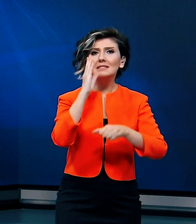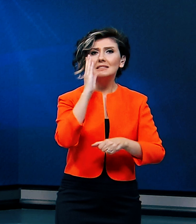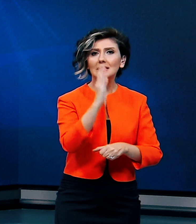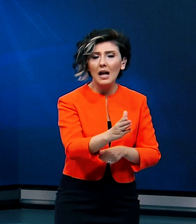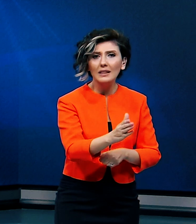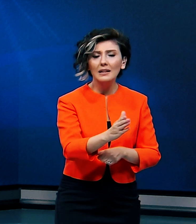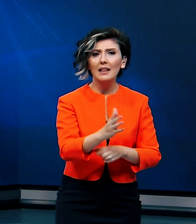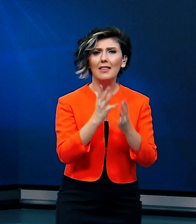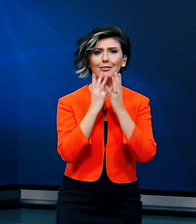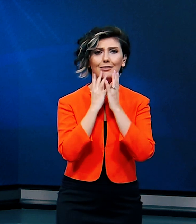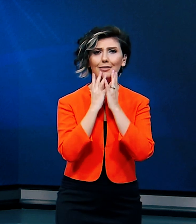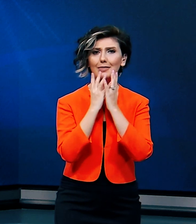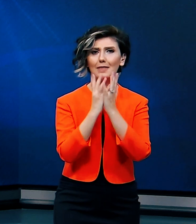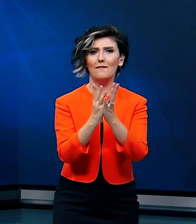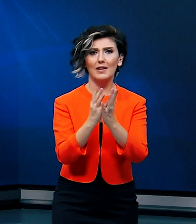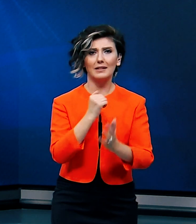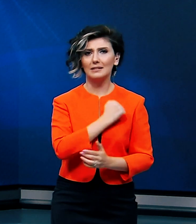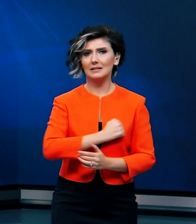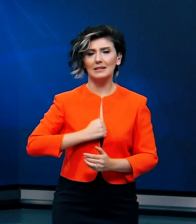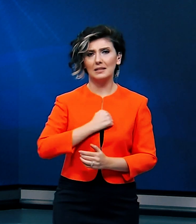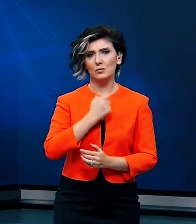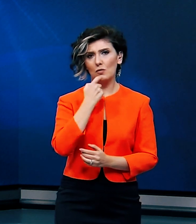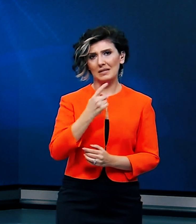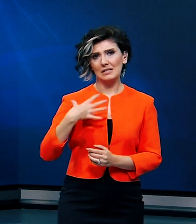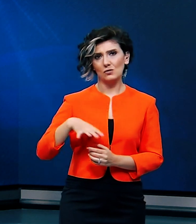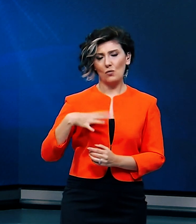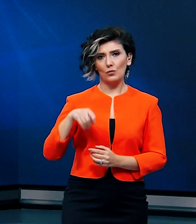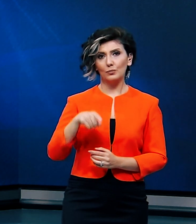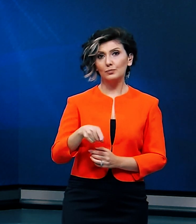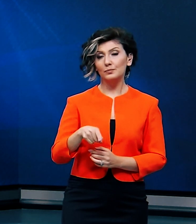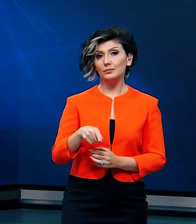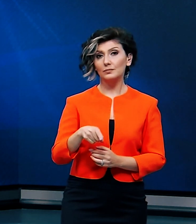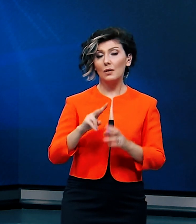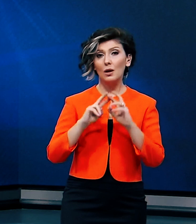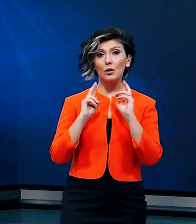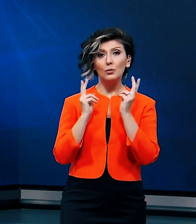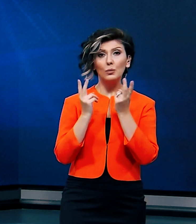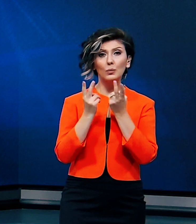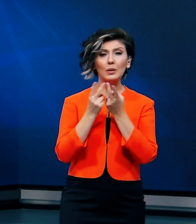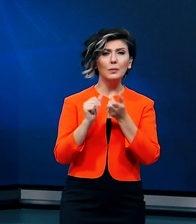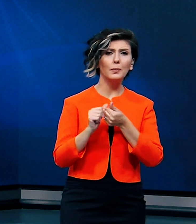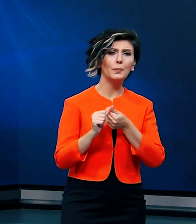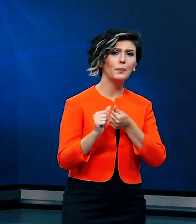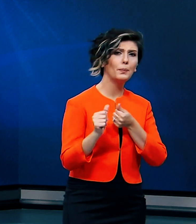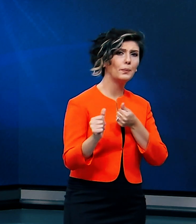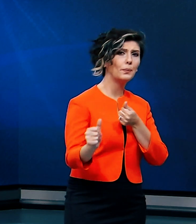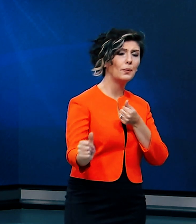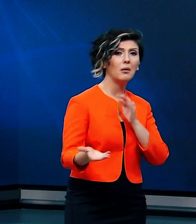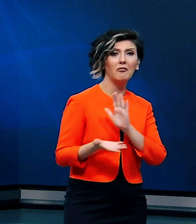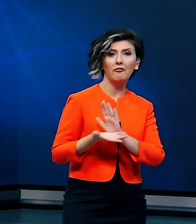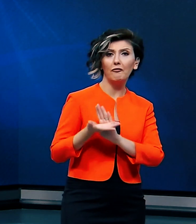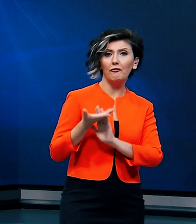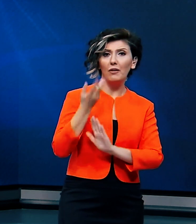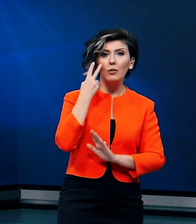nefretle kınadığımı belirtmek istiyorum. Dünyada uzunca bir süredir yükselişi